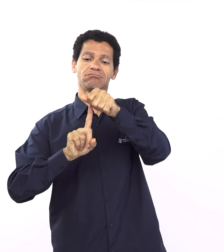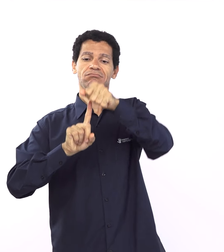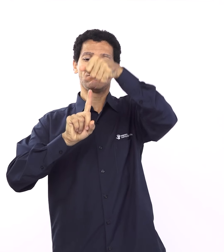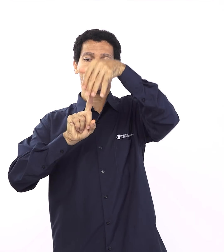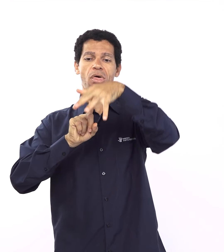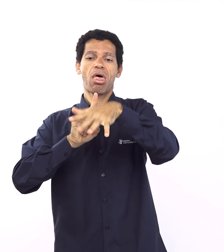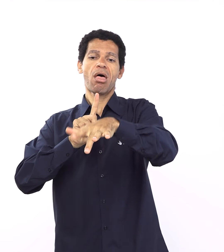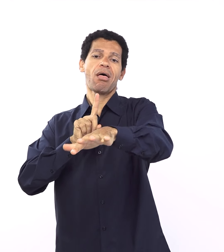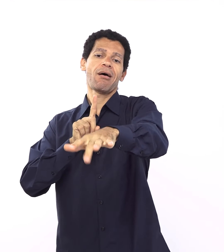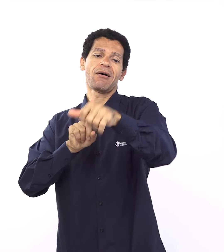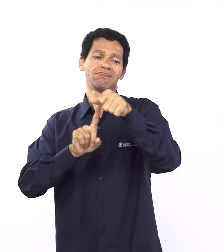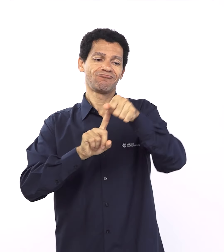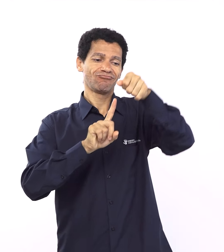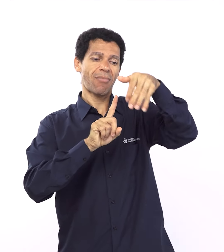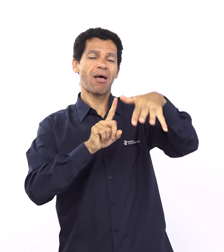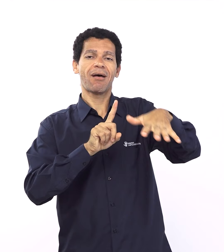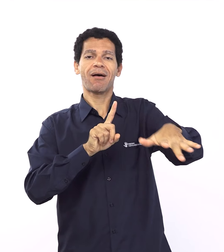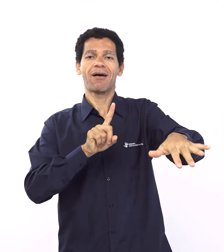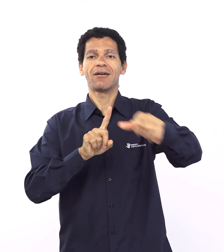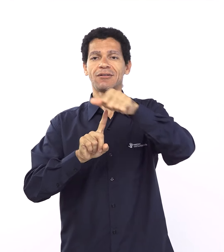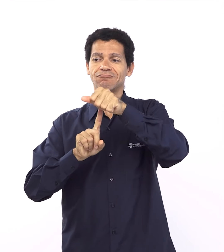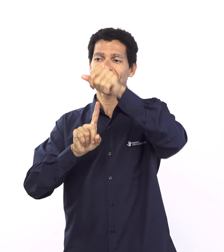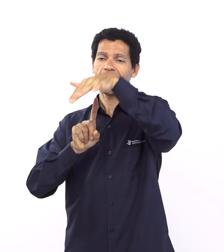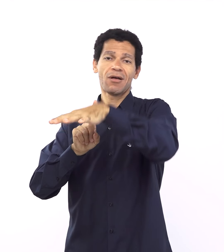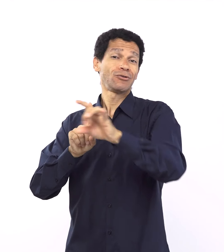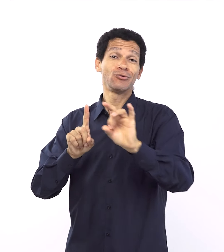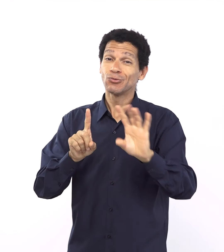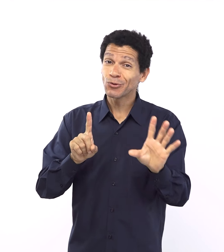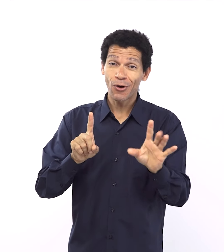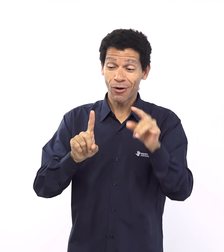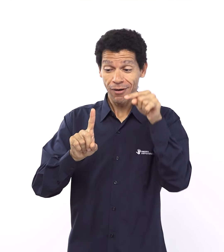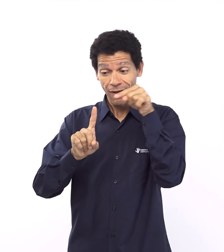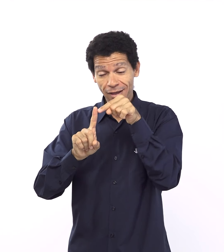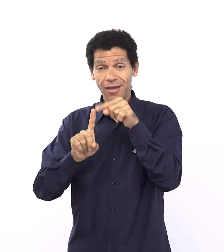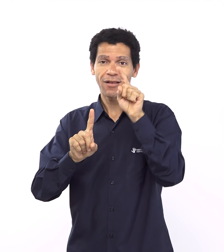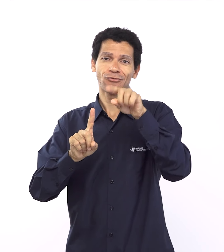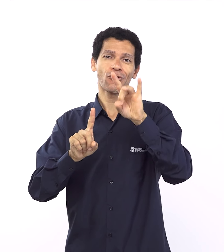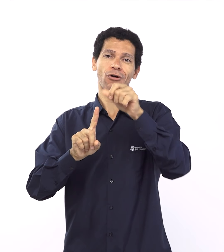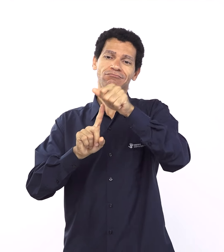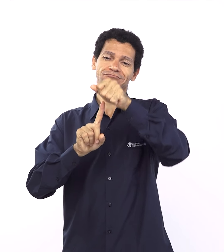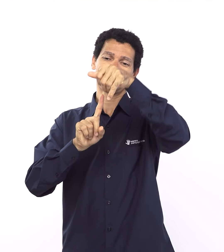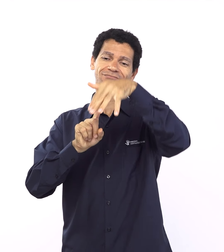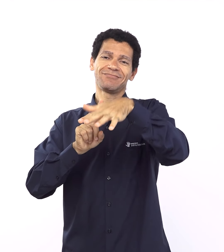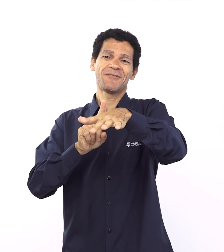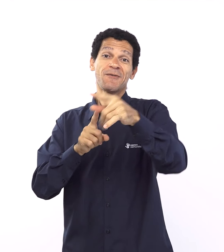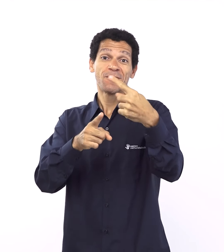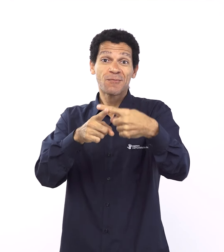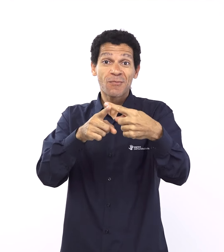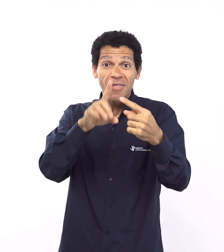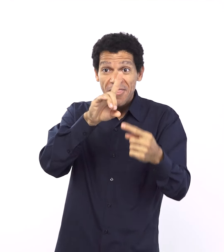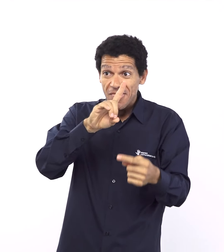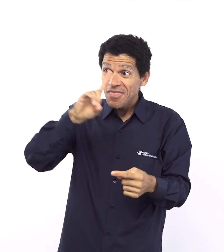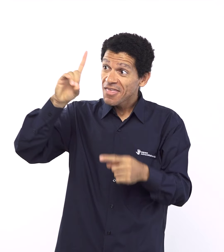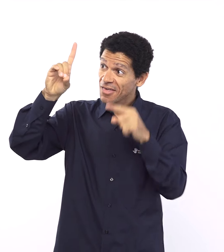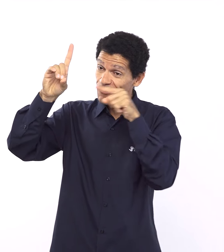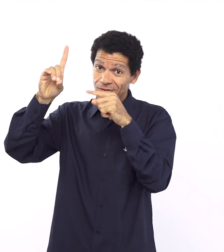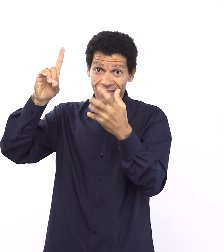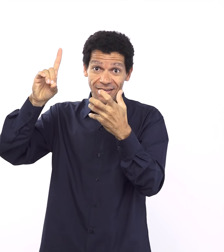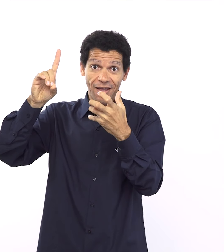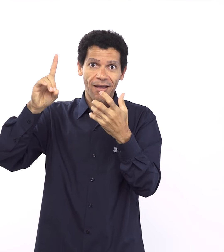serem parte disso, não pra serem a fonte da bênção, mas pra serem um meio da bênção que vai alcançar